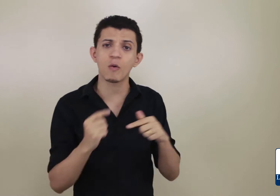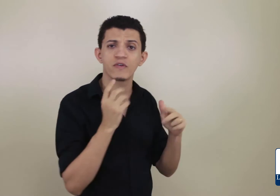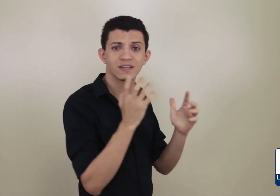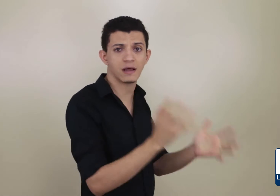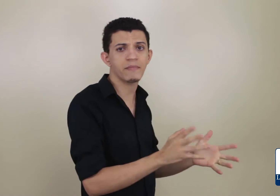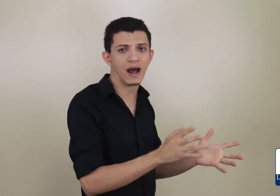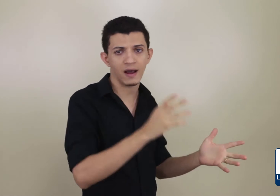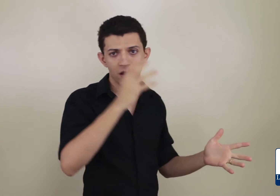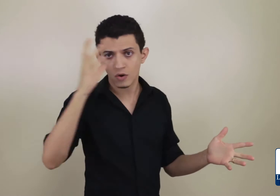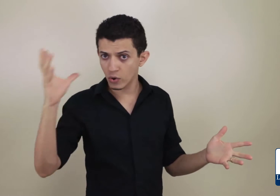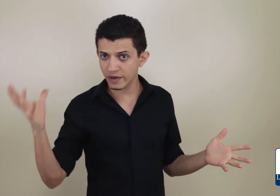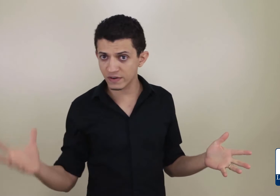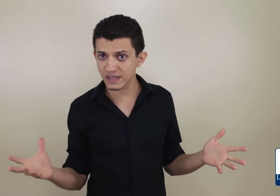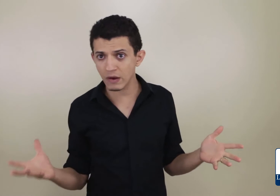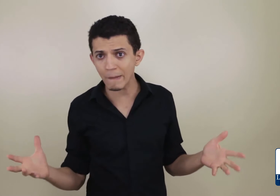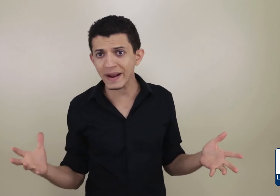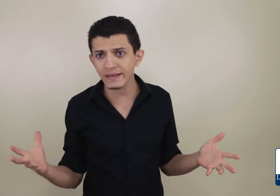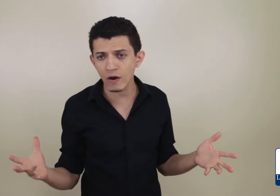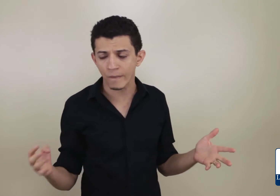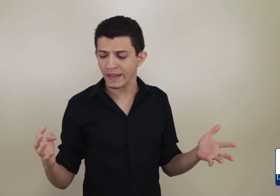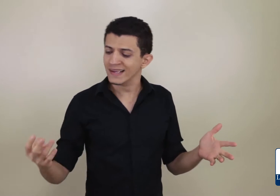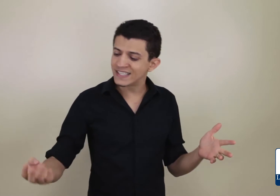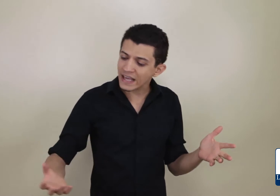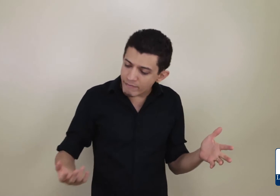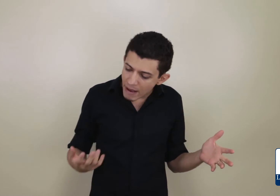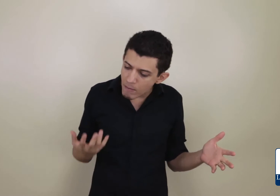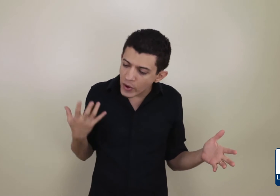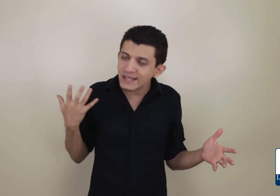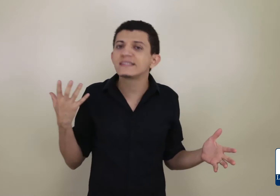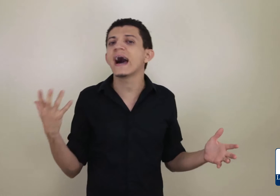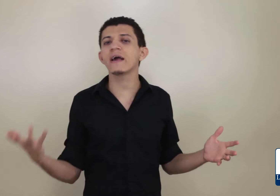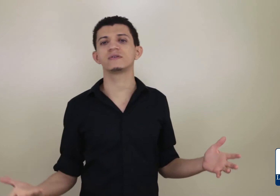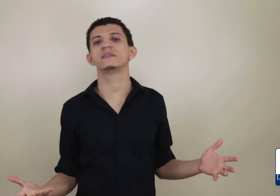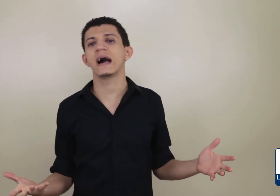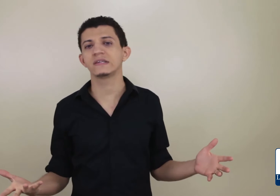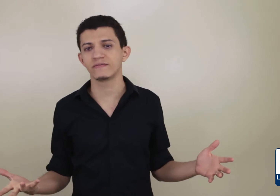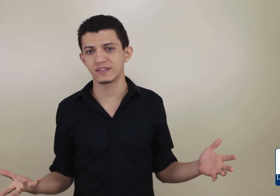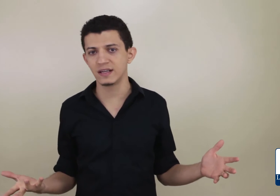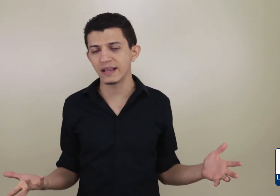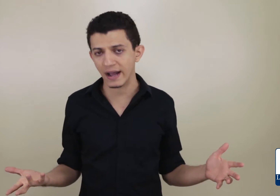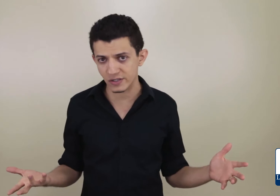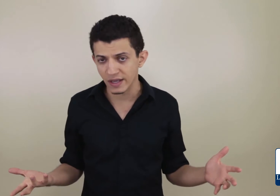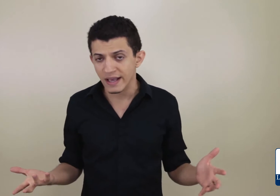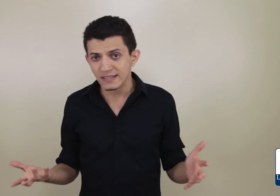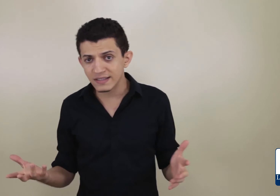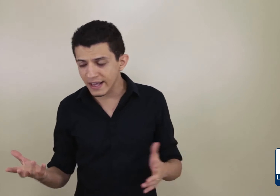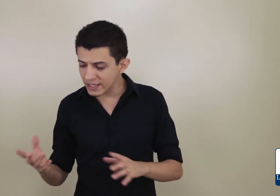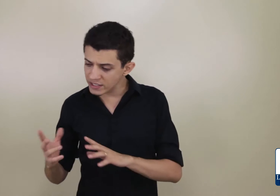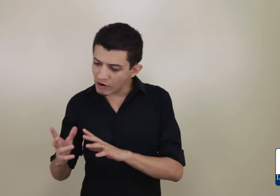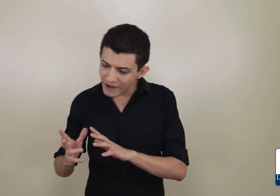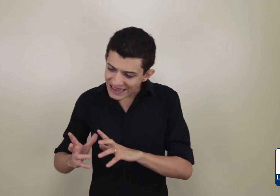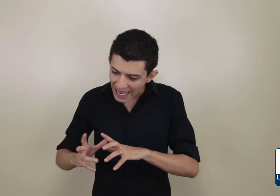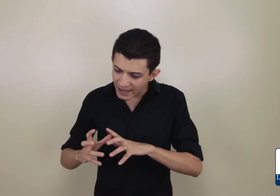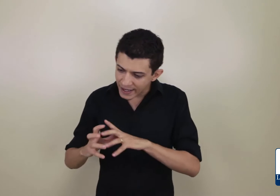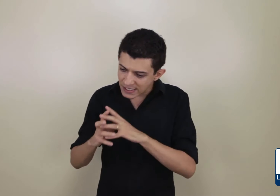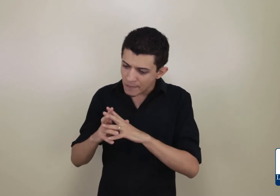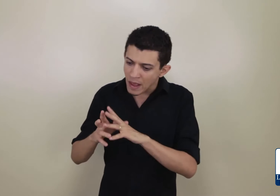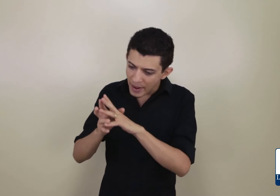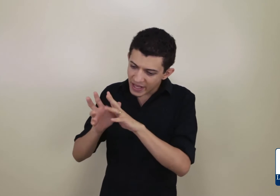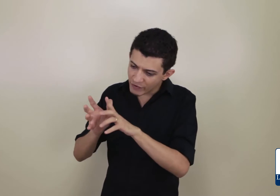como você lembrar o que você não aprendeu. Você tem que memorizar os sinais com facilidade. Você tem que desenvolver técnicas para que